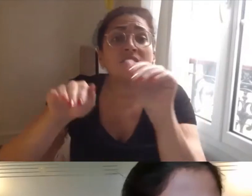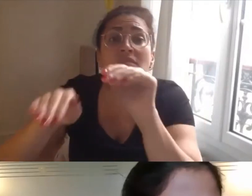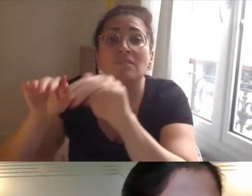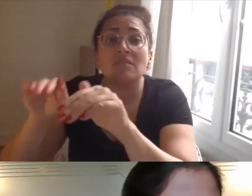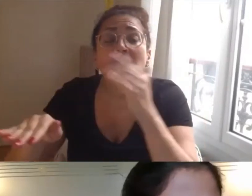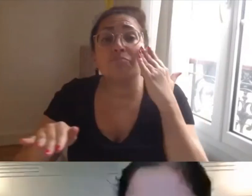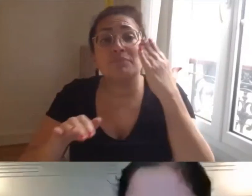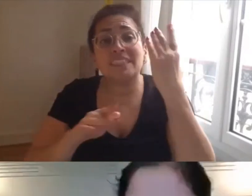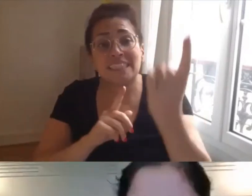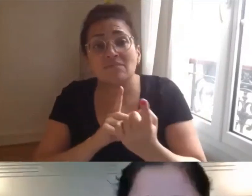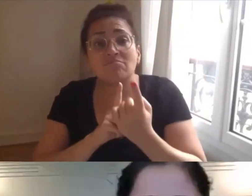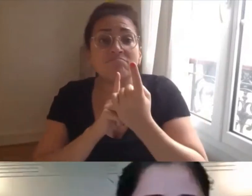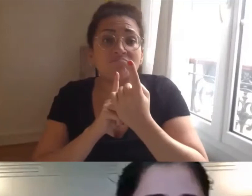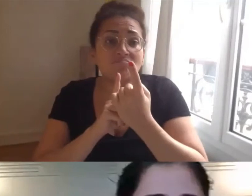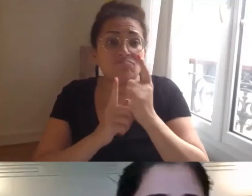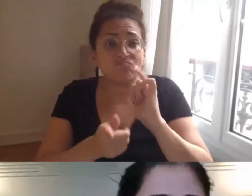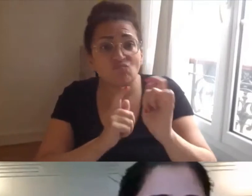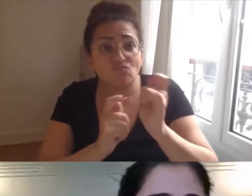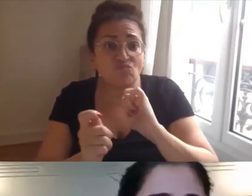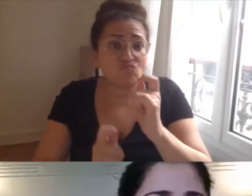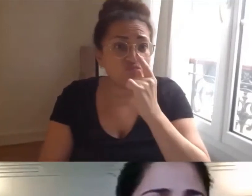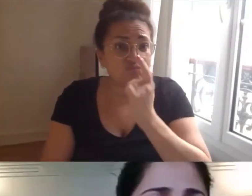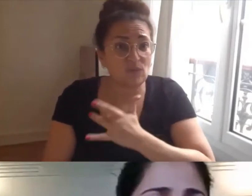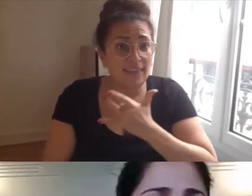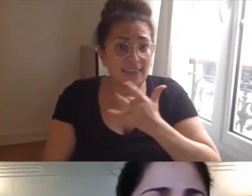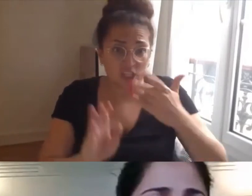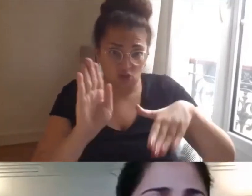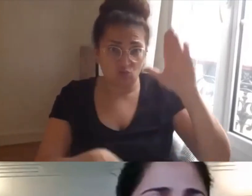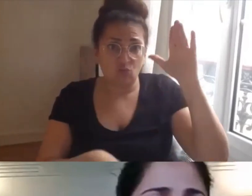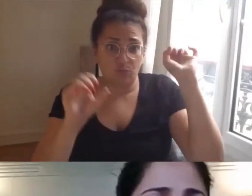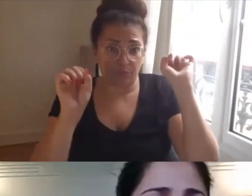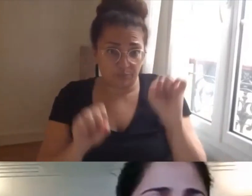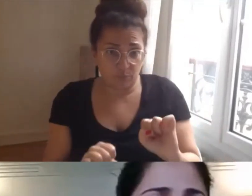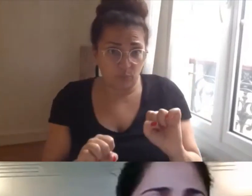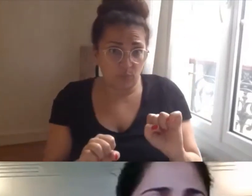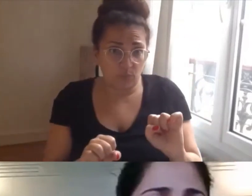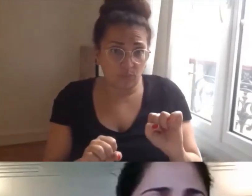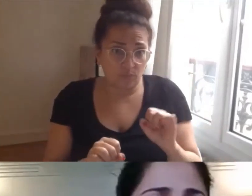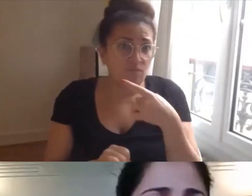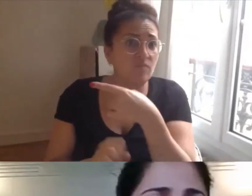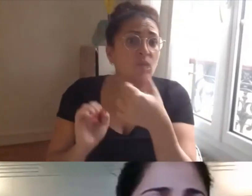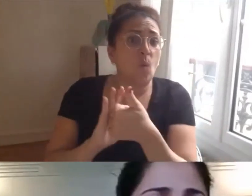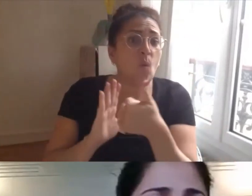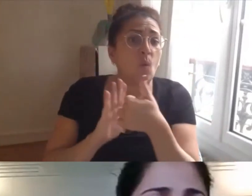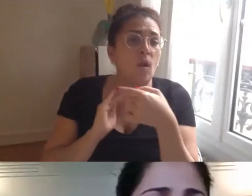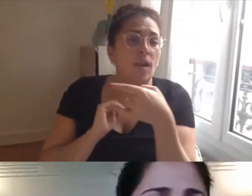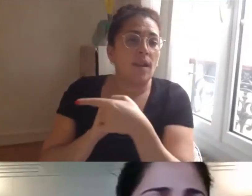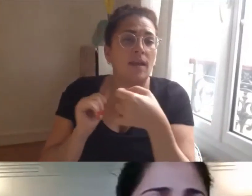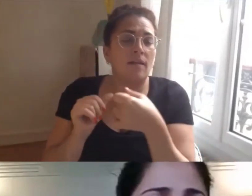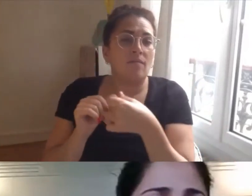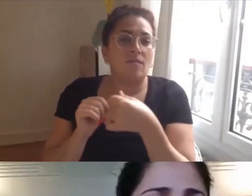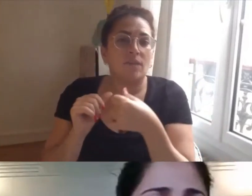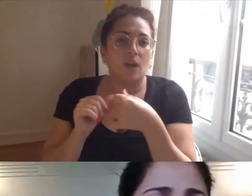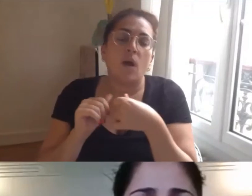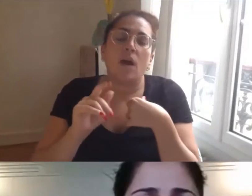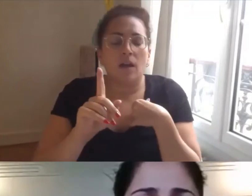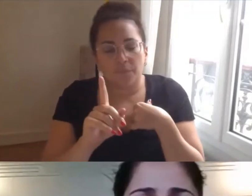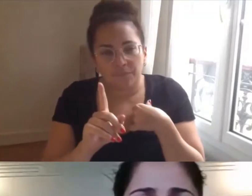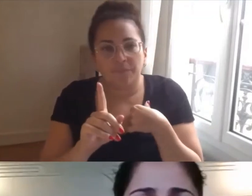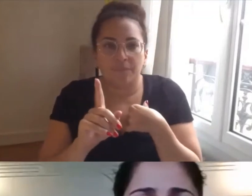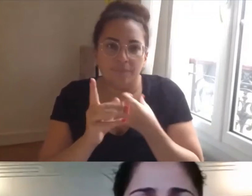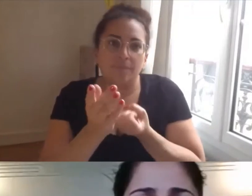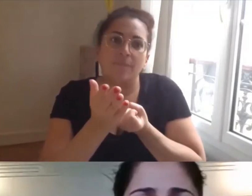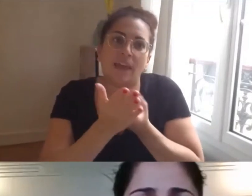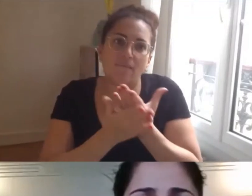c'est Mathéa Boudinet qui réalise ce travail donc qui fait des entretiens biographiques voilà il faut savoir que c'est des entretiens